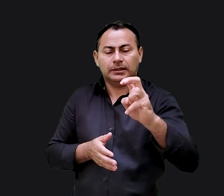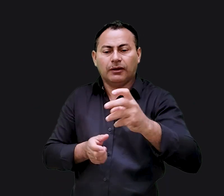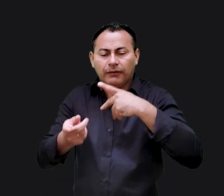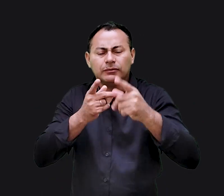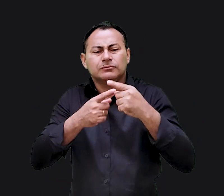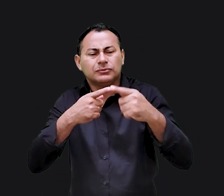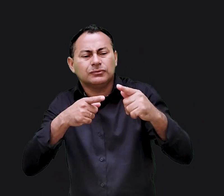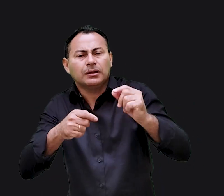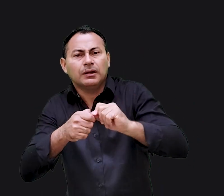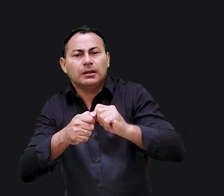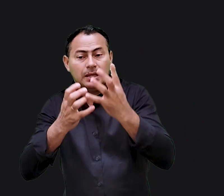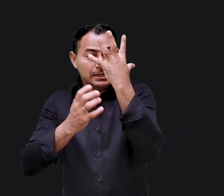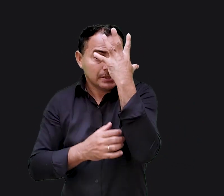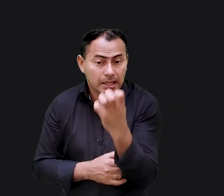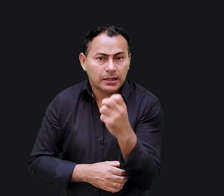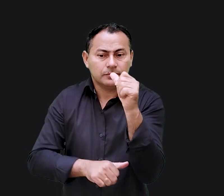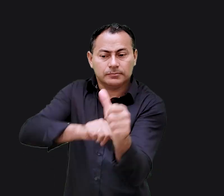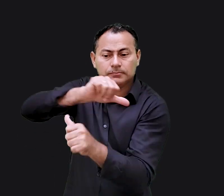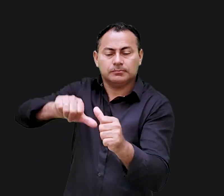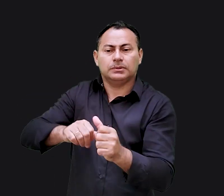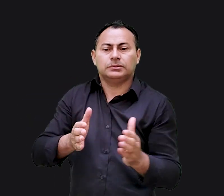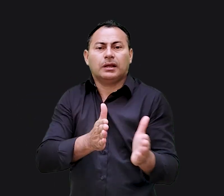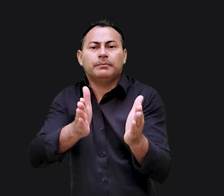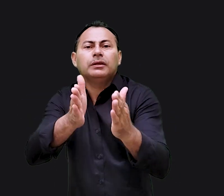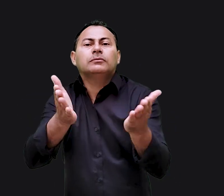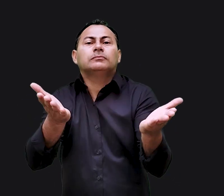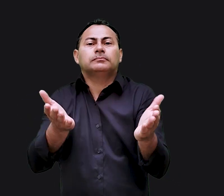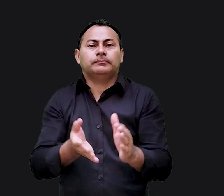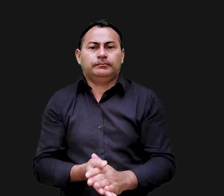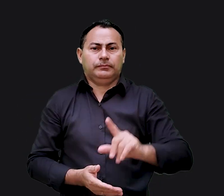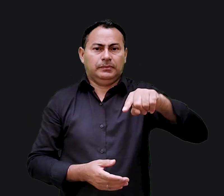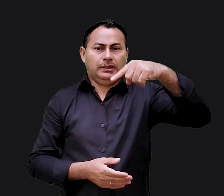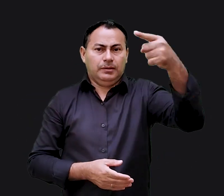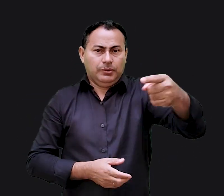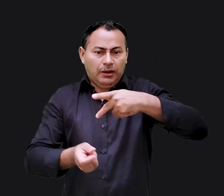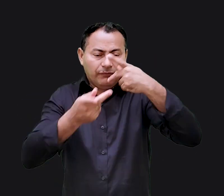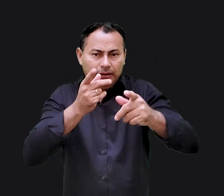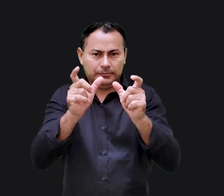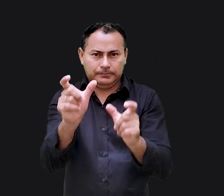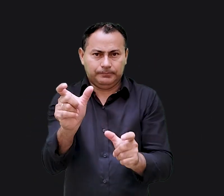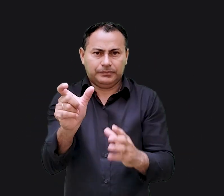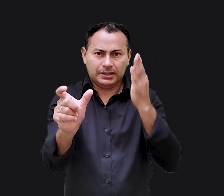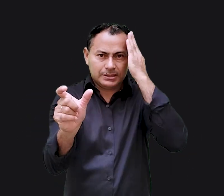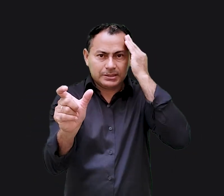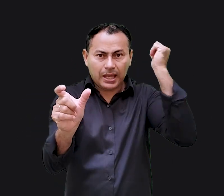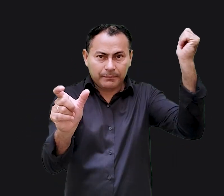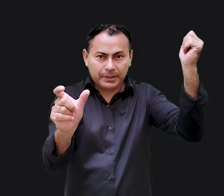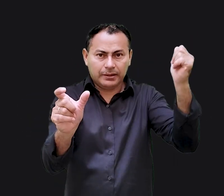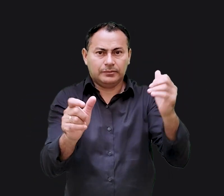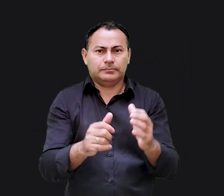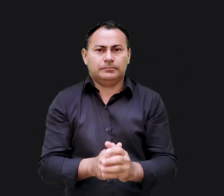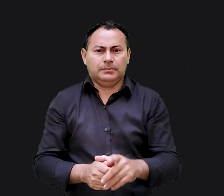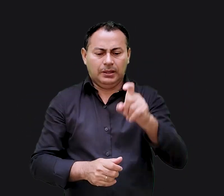tenta fazer isso porque você não leva a sério a sua mudança de rumo? depois ele diz essas palavras sábias